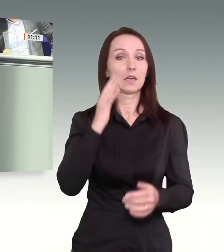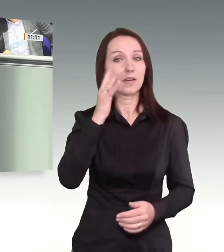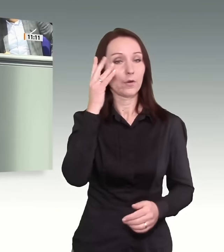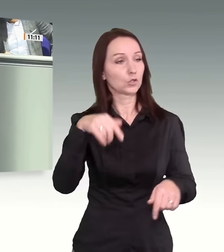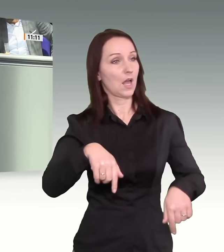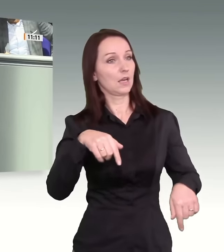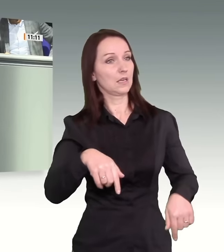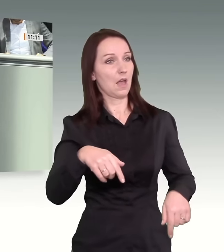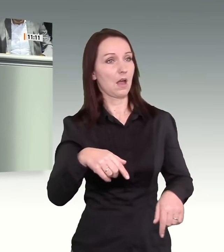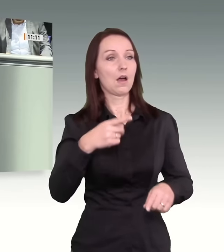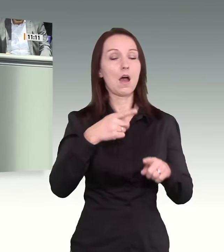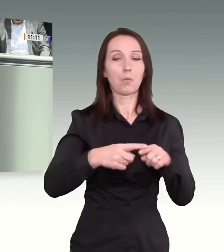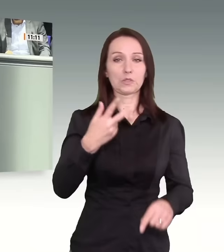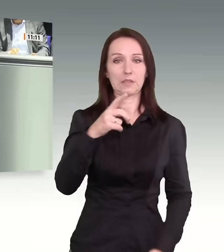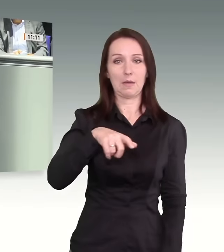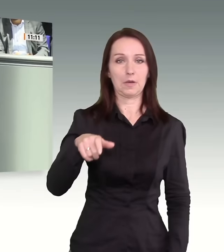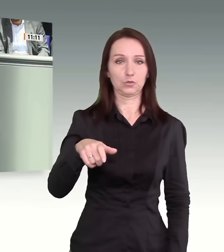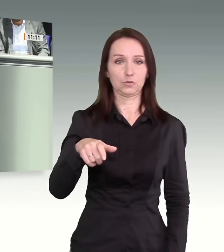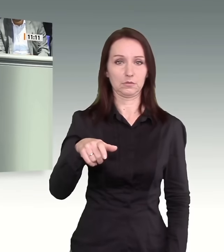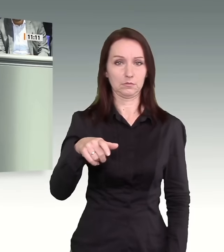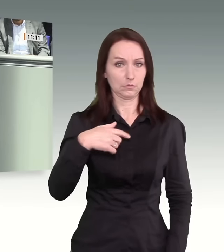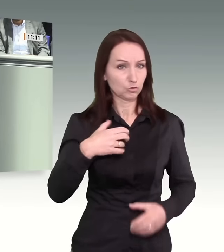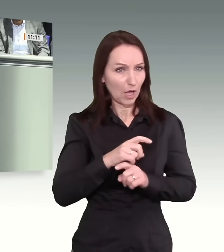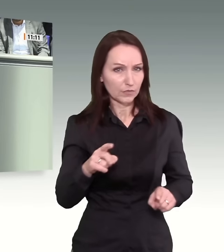Und das sollen wir nicht schaffen? Doch, das schaffen wir.